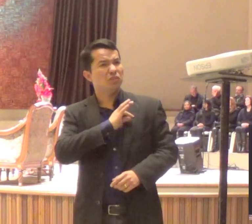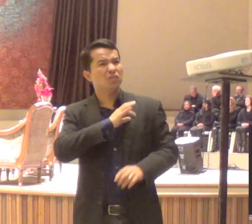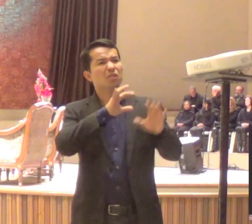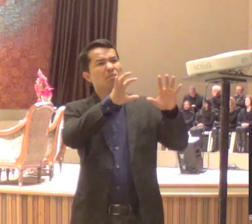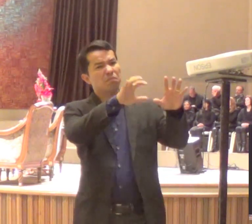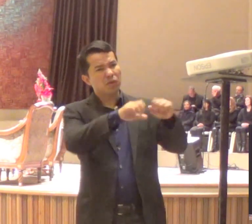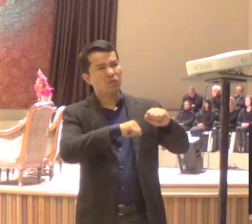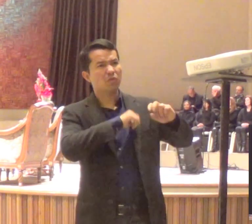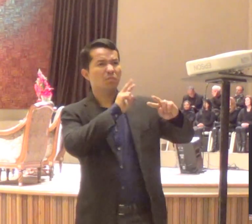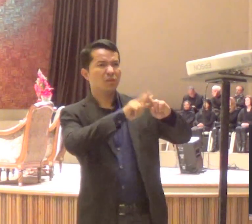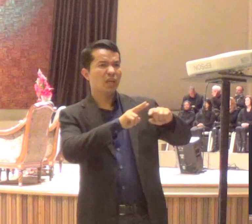Bilionários.